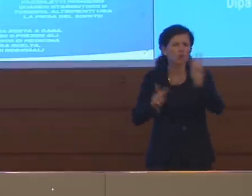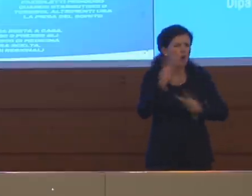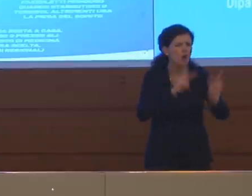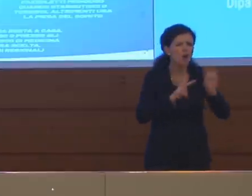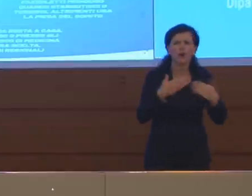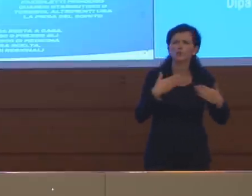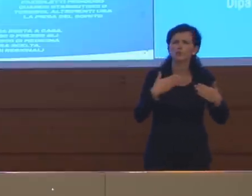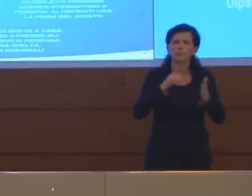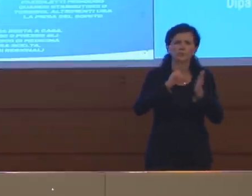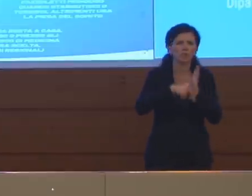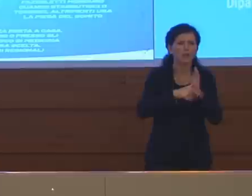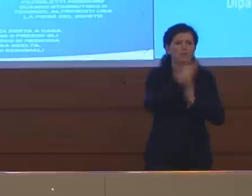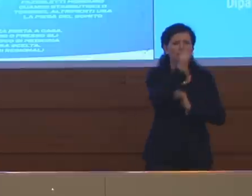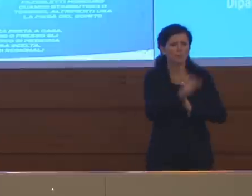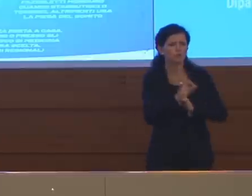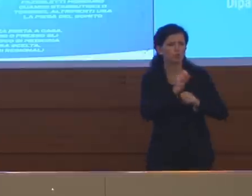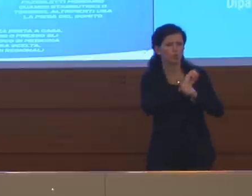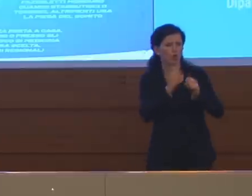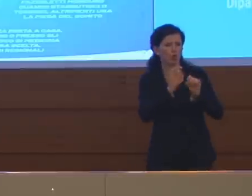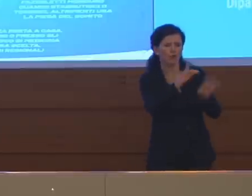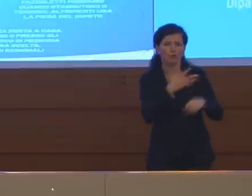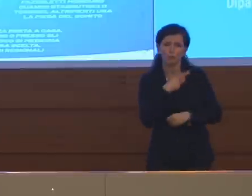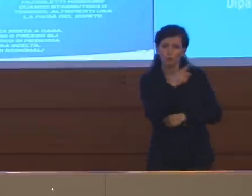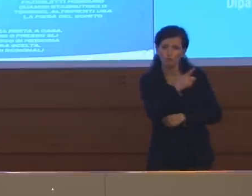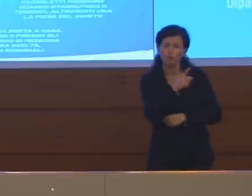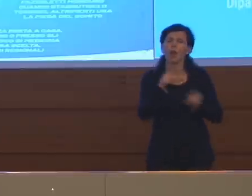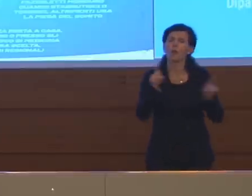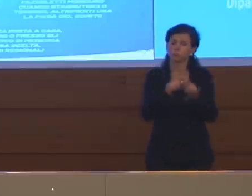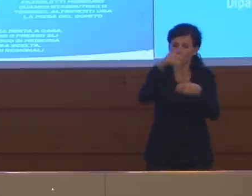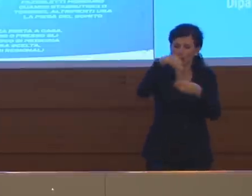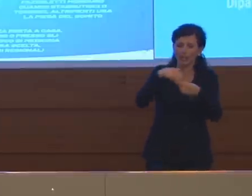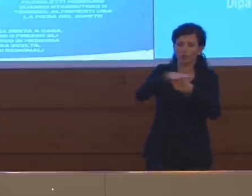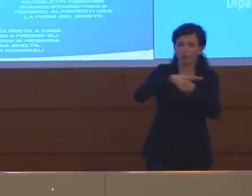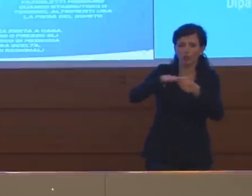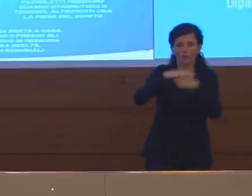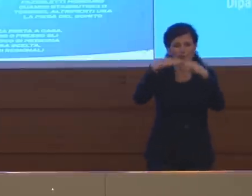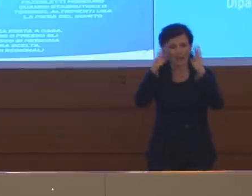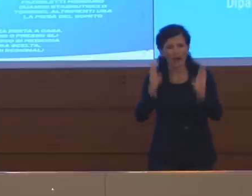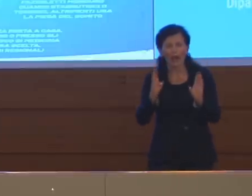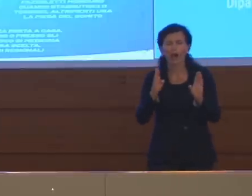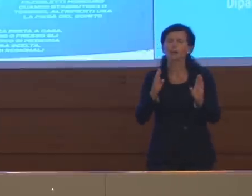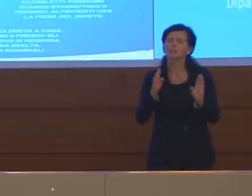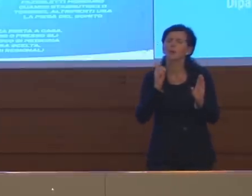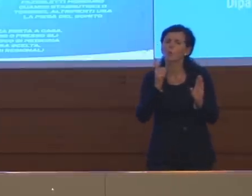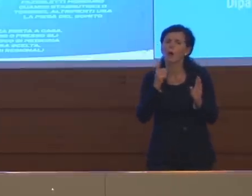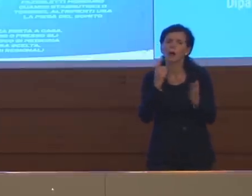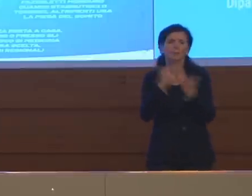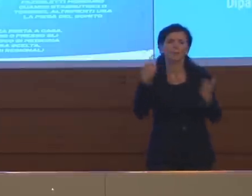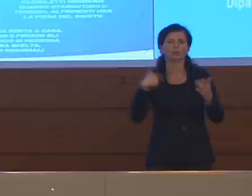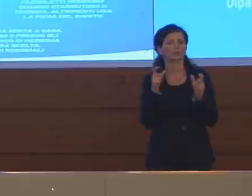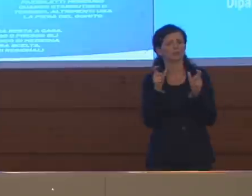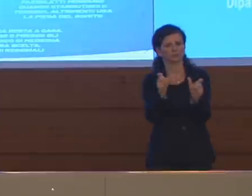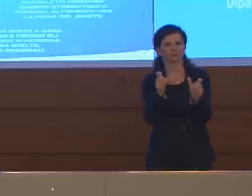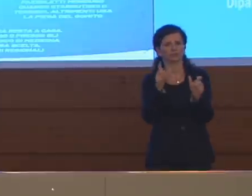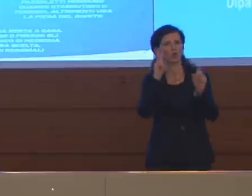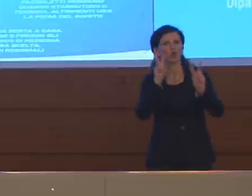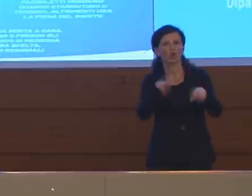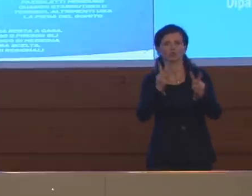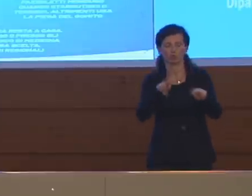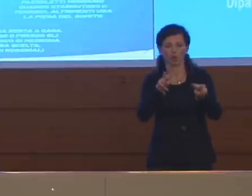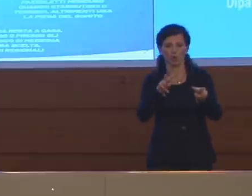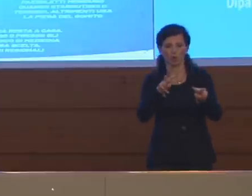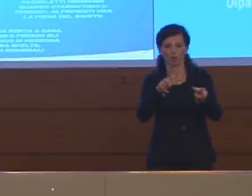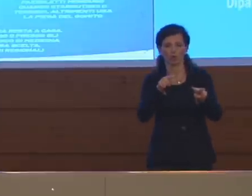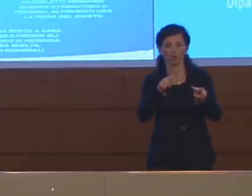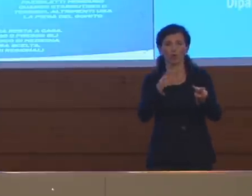sporadici, modo tale, magari a livello familiare, in modo che anche quei contesti possano essere contenuti e controllati, in maniera tale che quello che crea